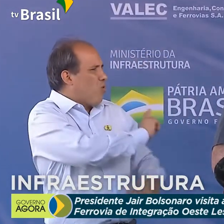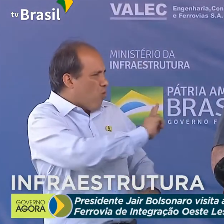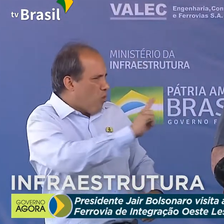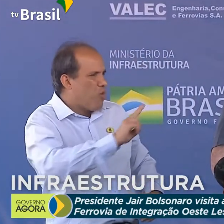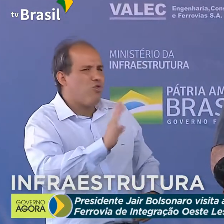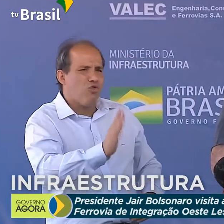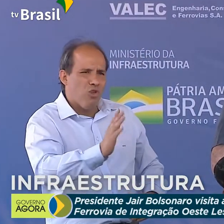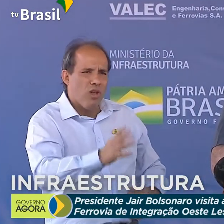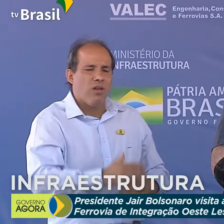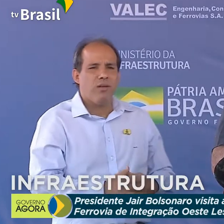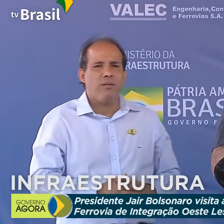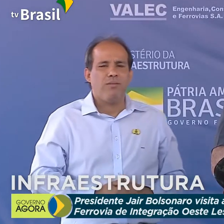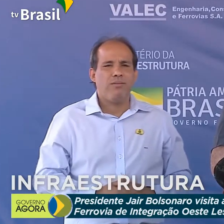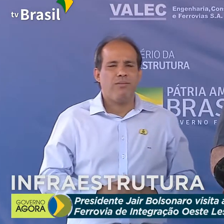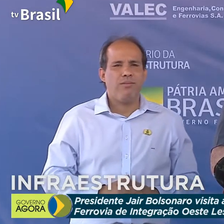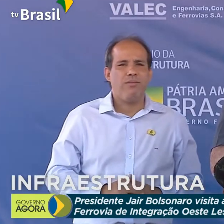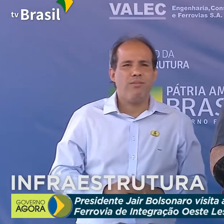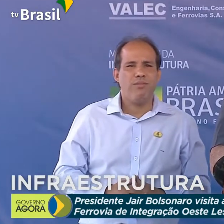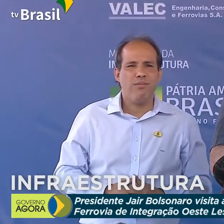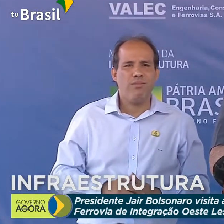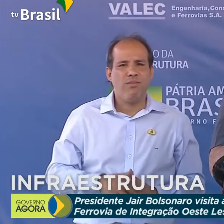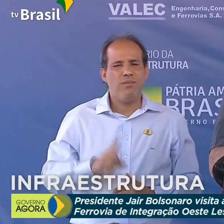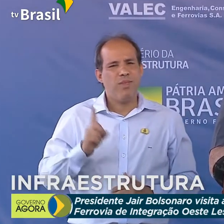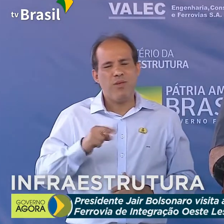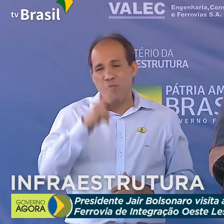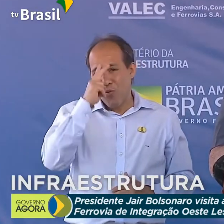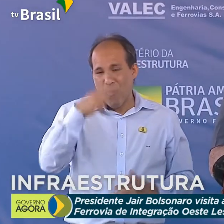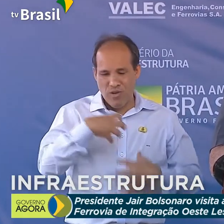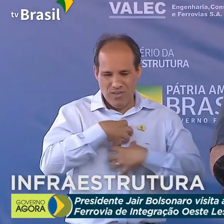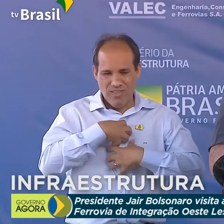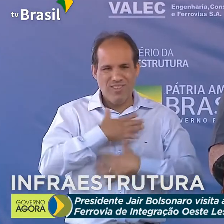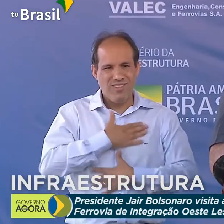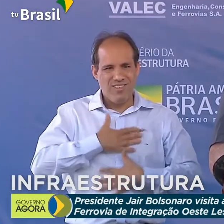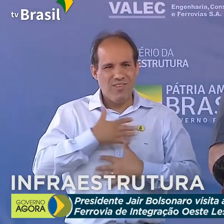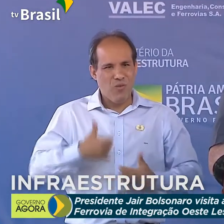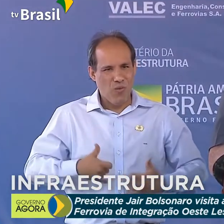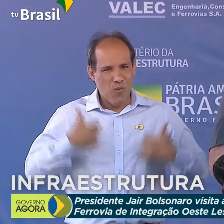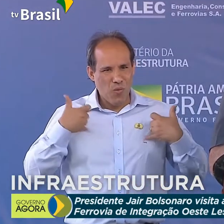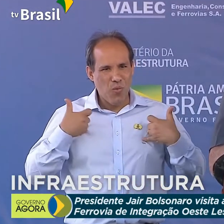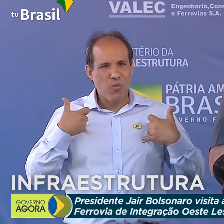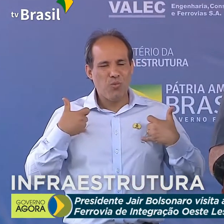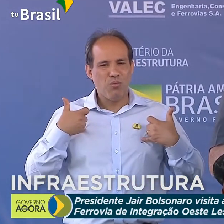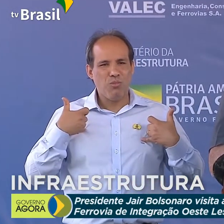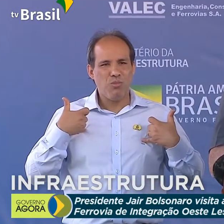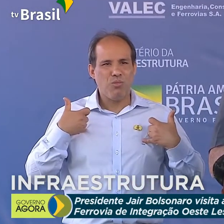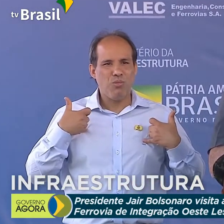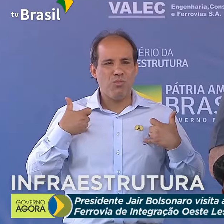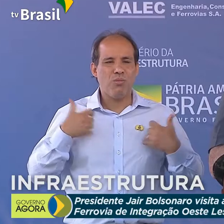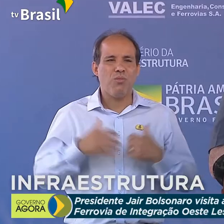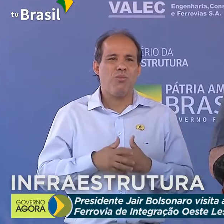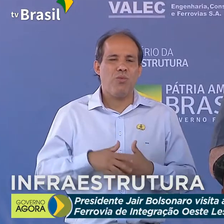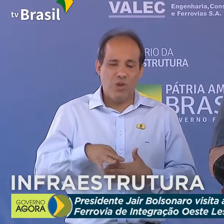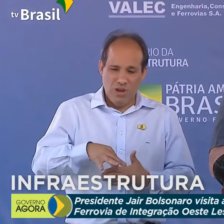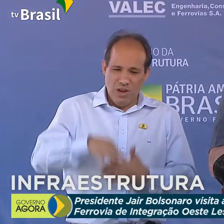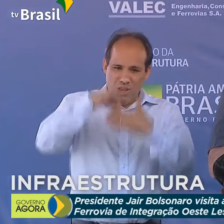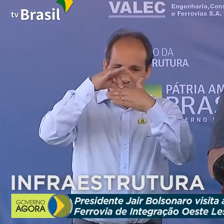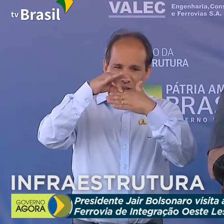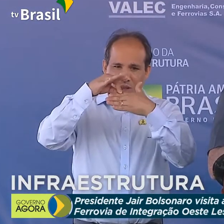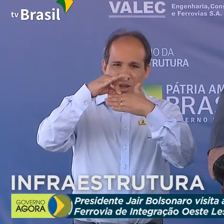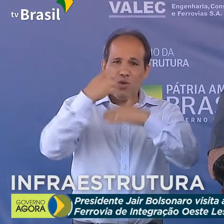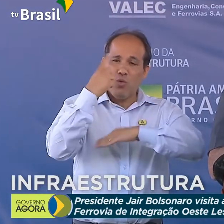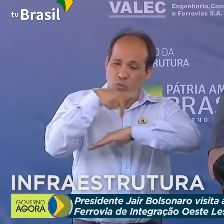é inenarrável o orgulho e a satisfação de estar à frente de uma nação,